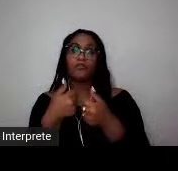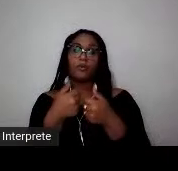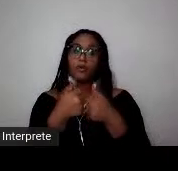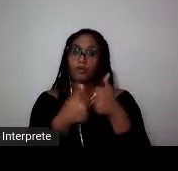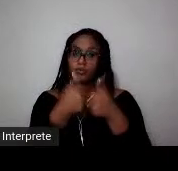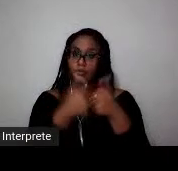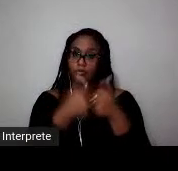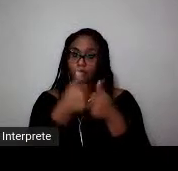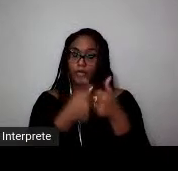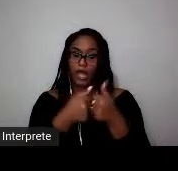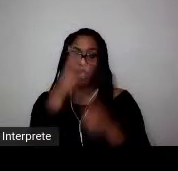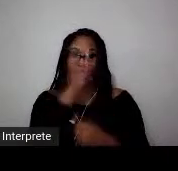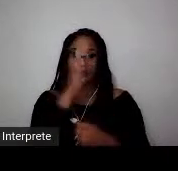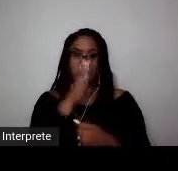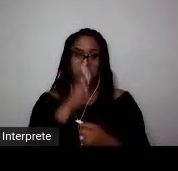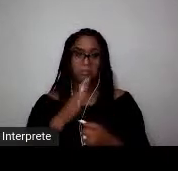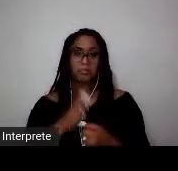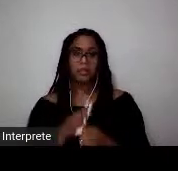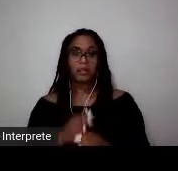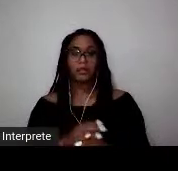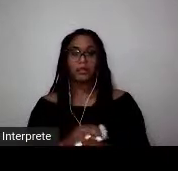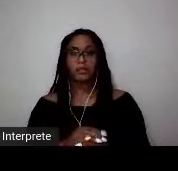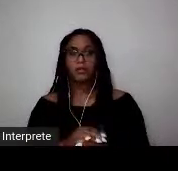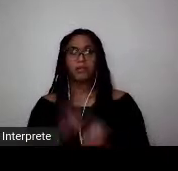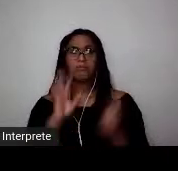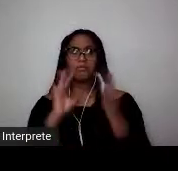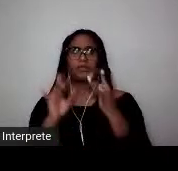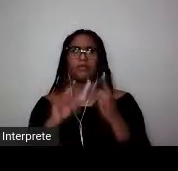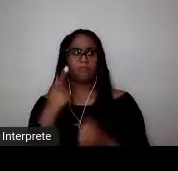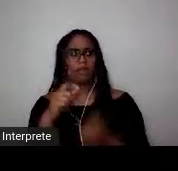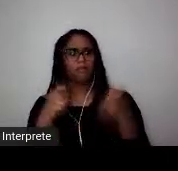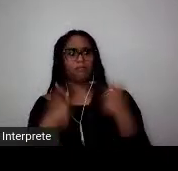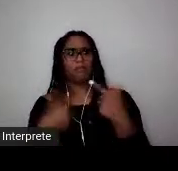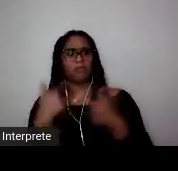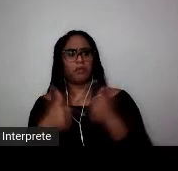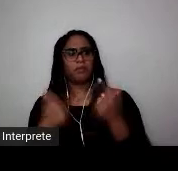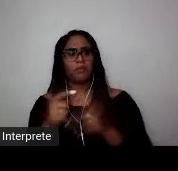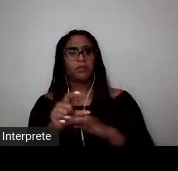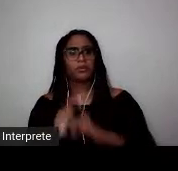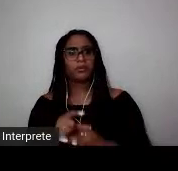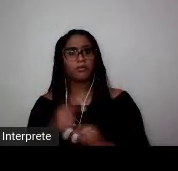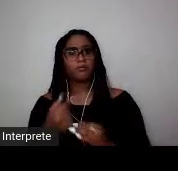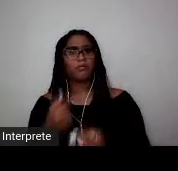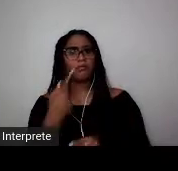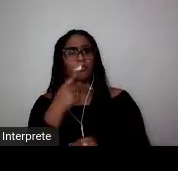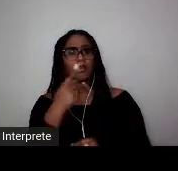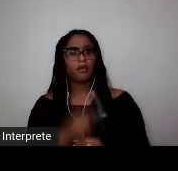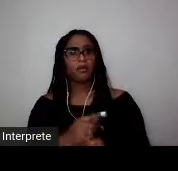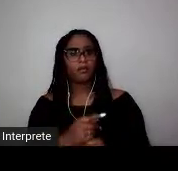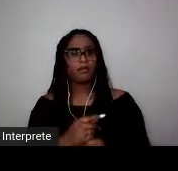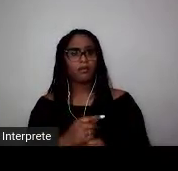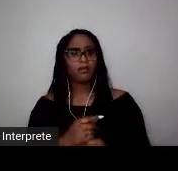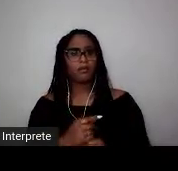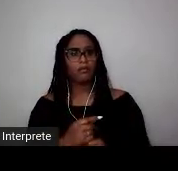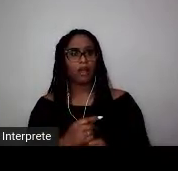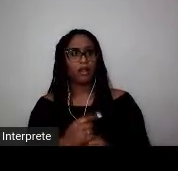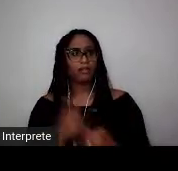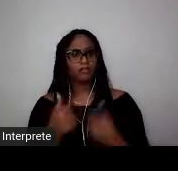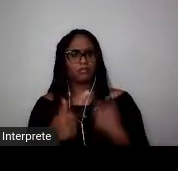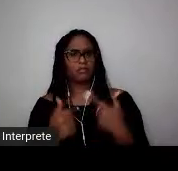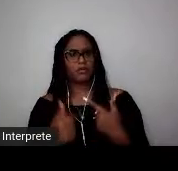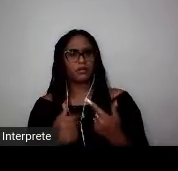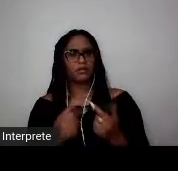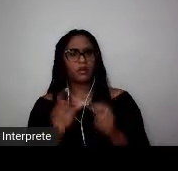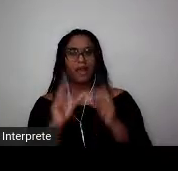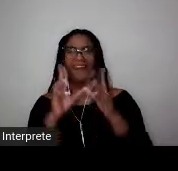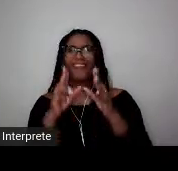profissional, daquilo que a gente pensa como profissional no futebol. Seriam, então, essas jogadoras joias brutas? Tendo